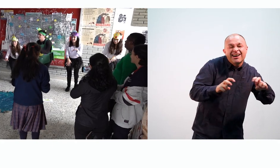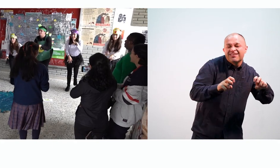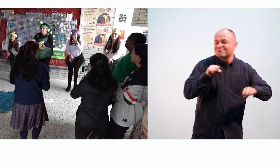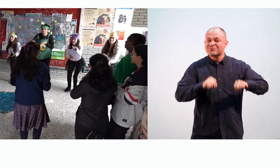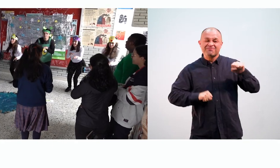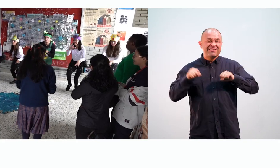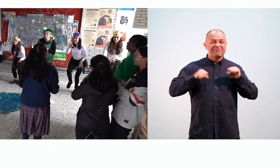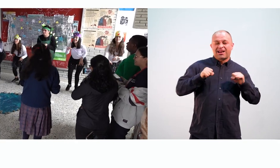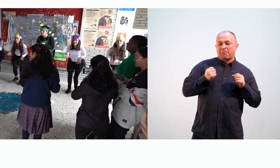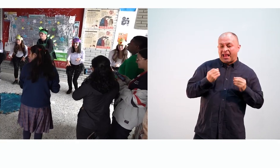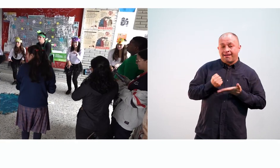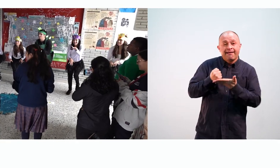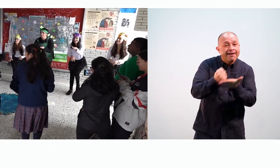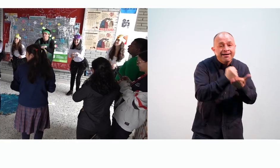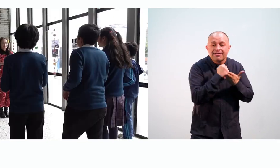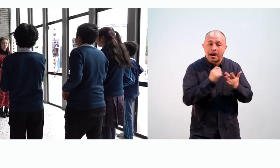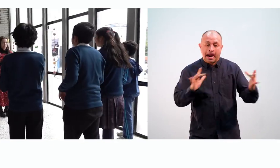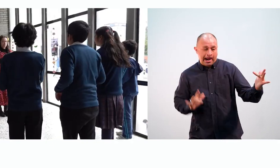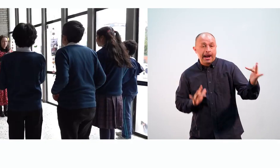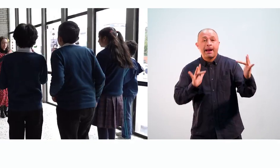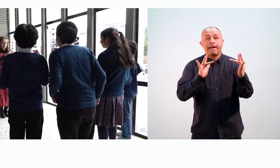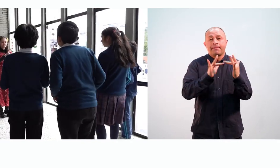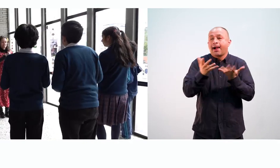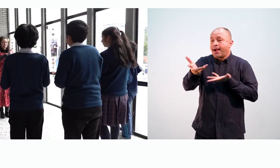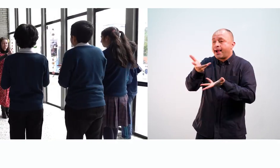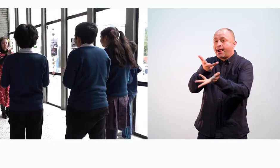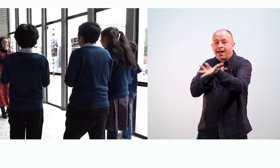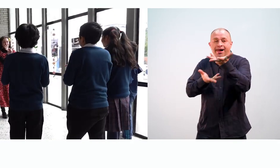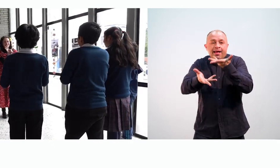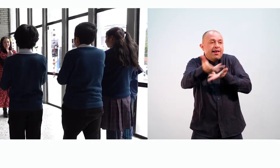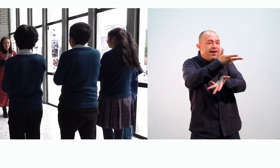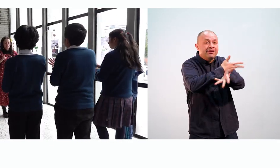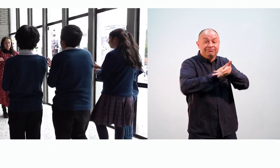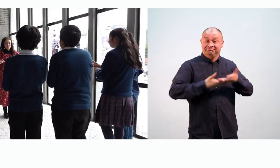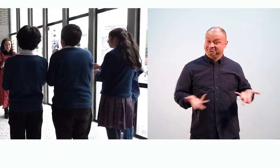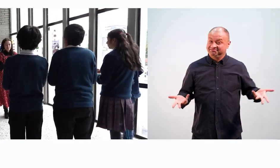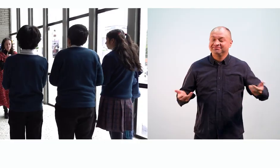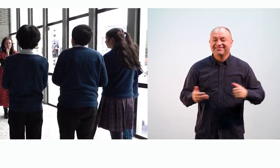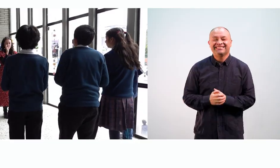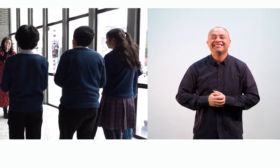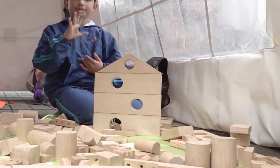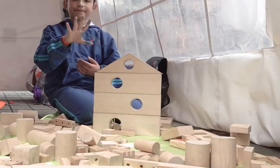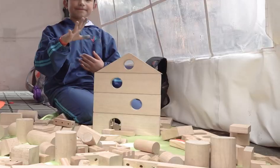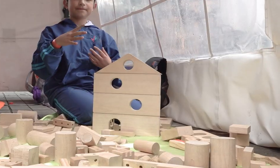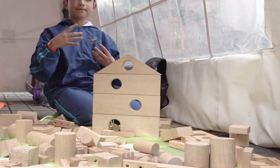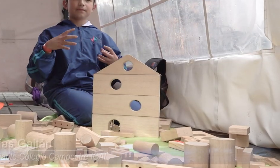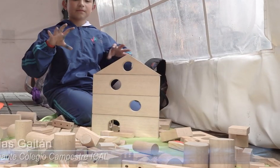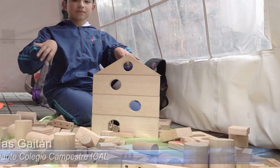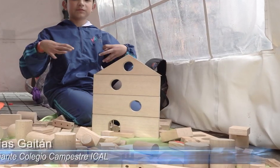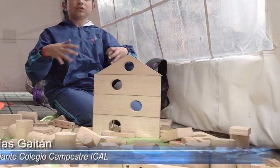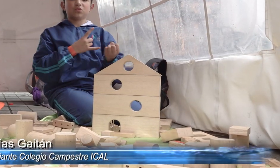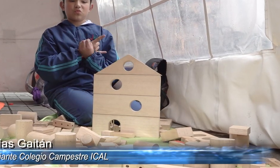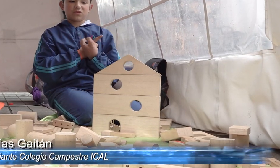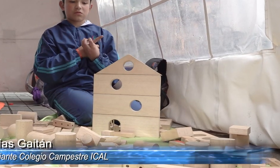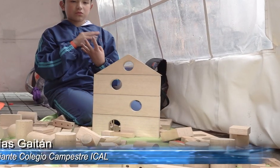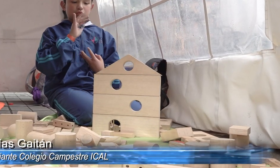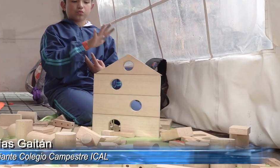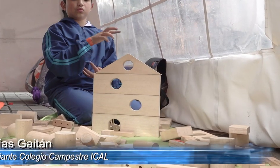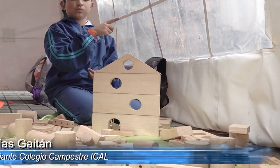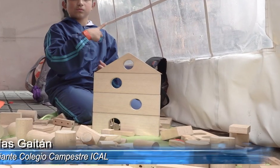exploración, posibilitan el acercamiento, las interacciones. La actividad de hoy en la Universidad Pedagógica Nacional ha